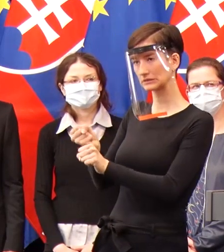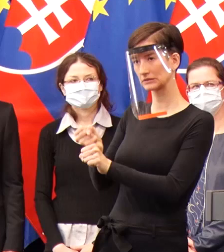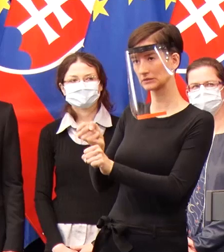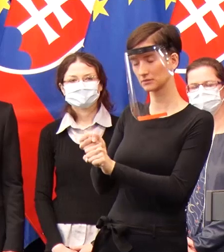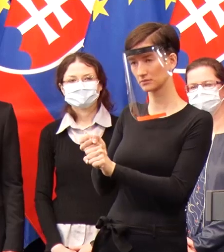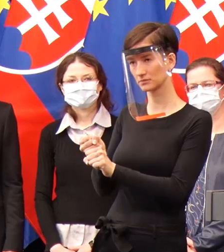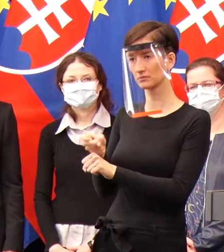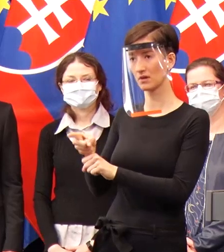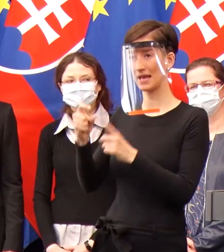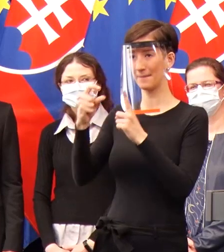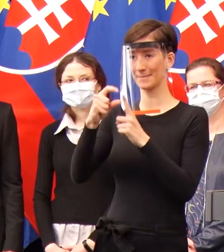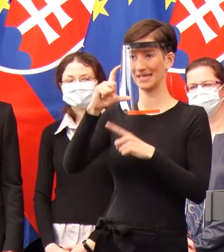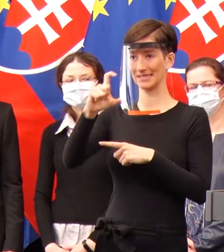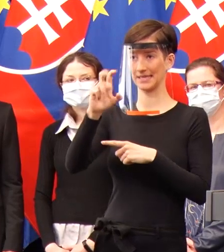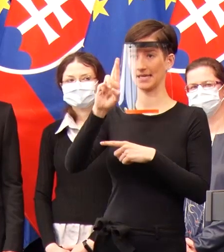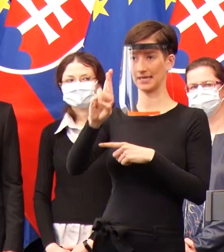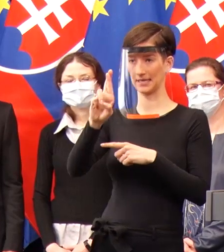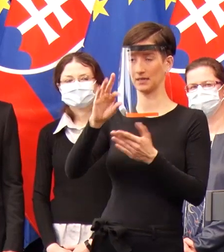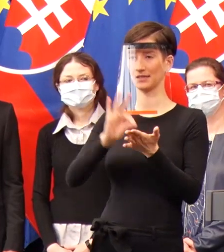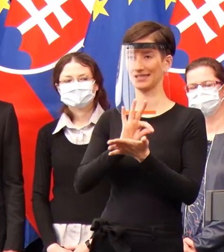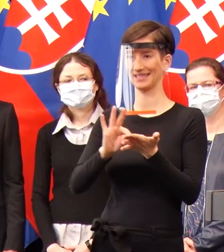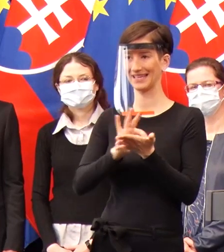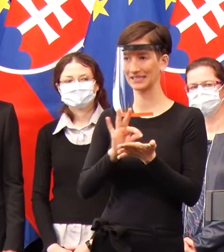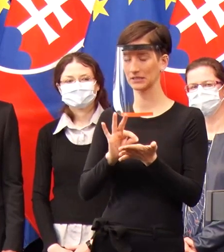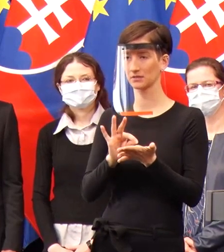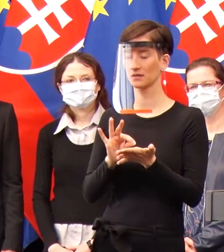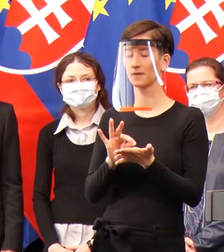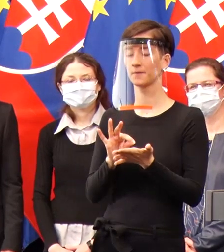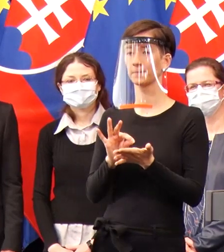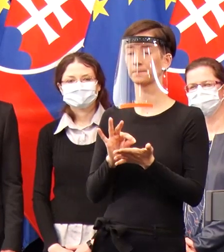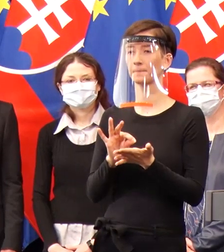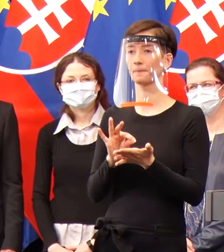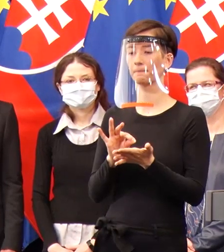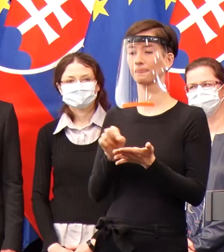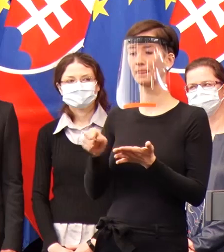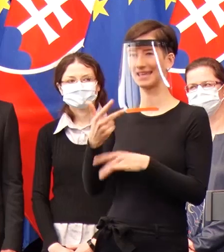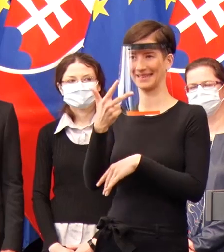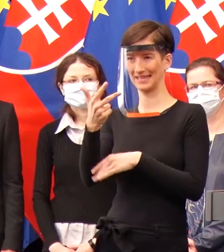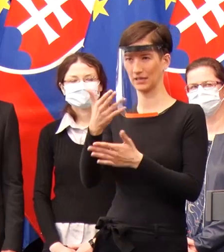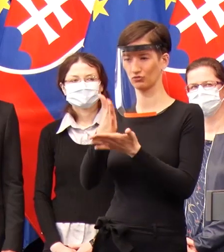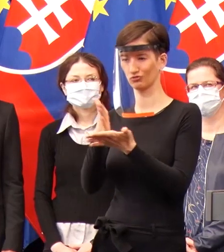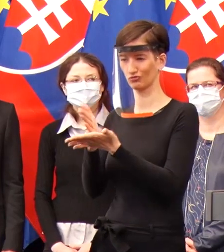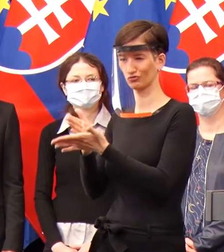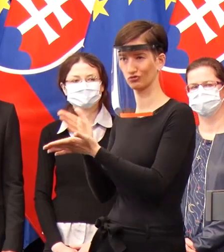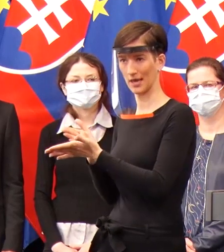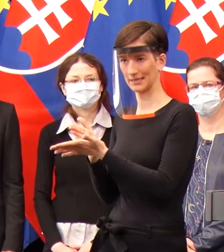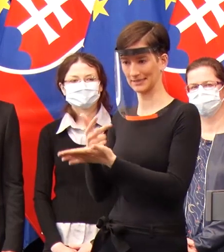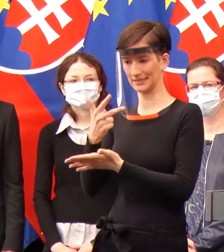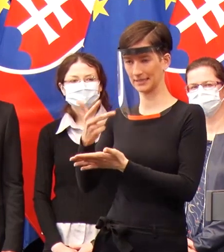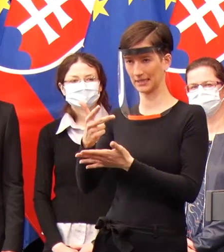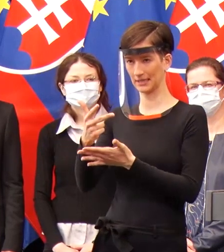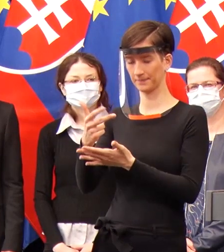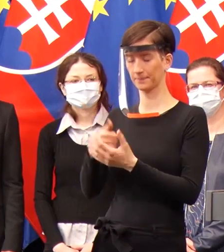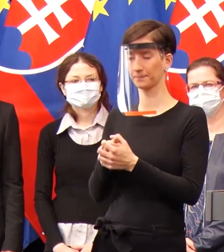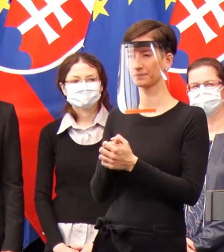tie PCR-reagencie, ktoré tiež môže byť s nimi neskôr problém s